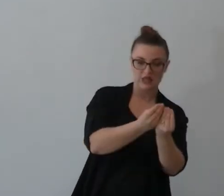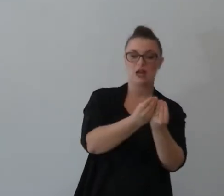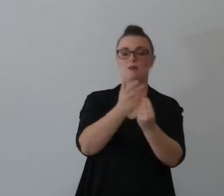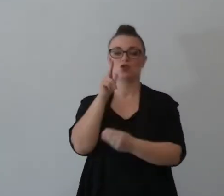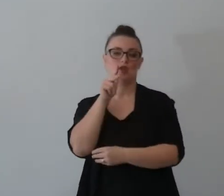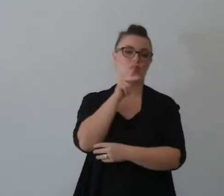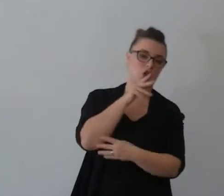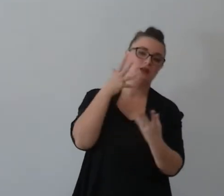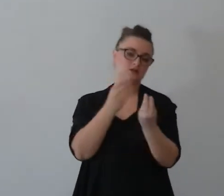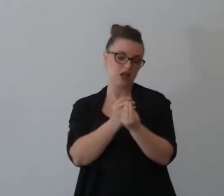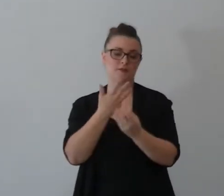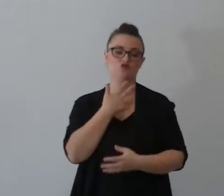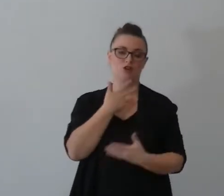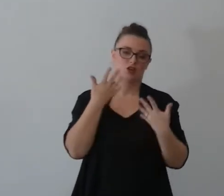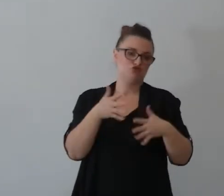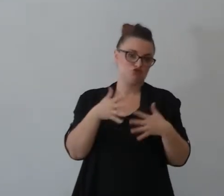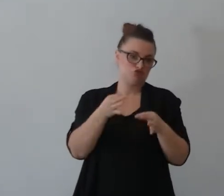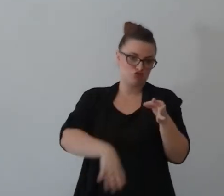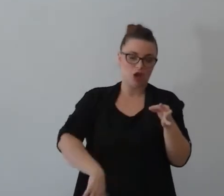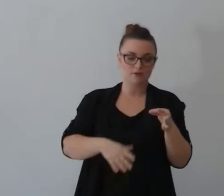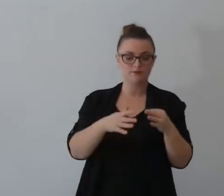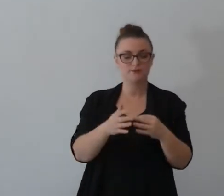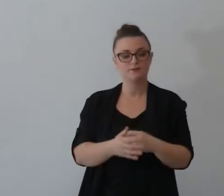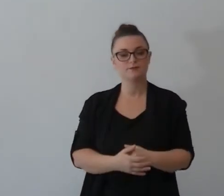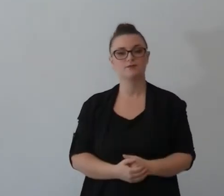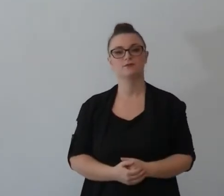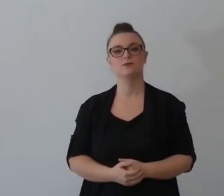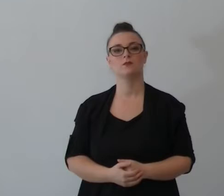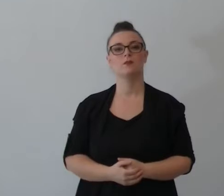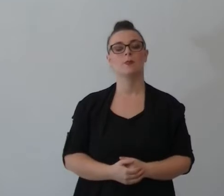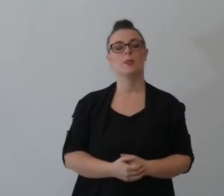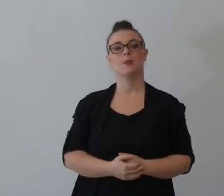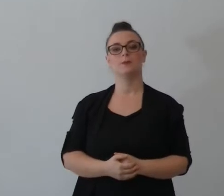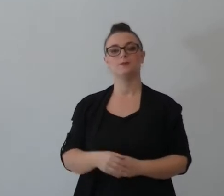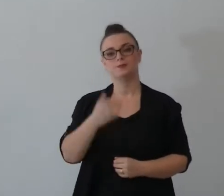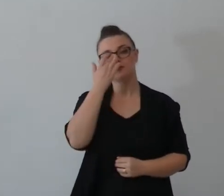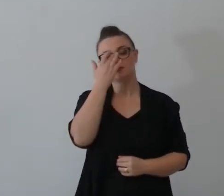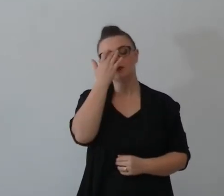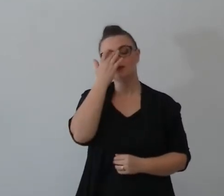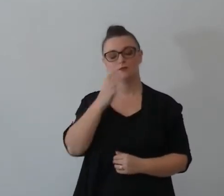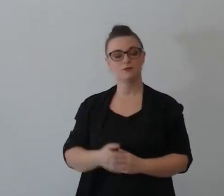abbiamo descritto di anni 2000 è la situazione che c'era all'epoca di Ruth Jeboaz